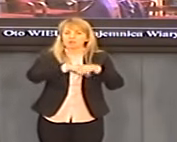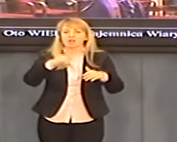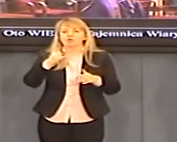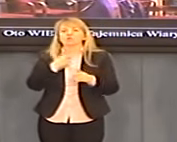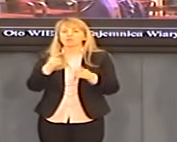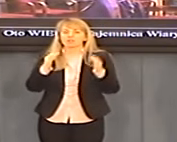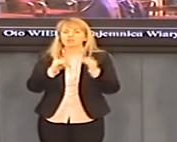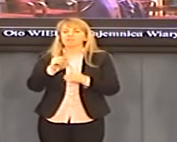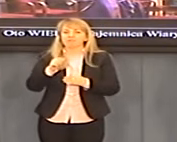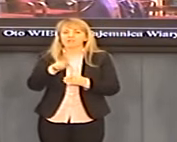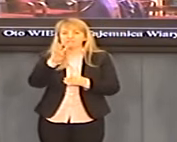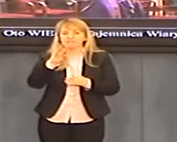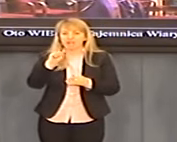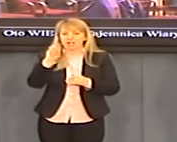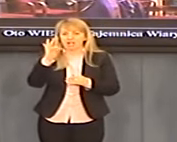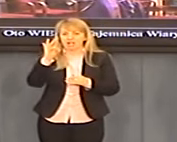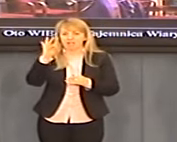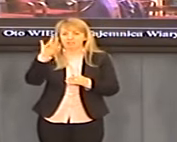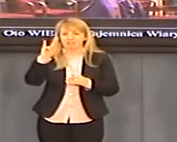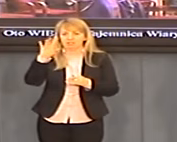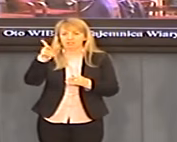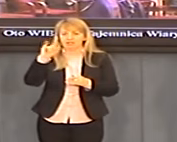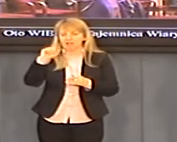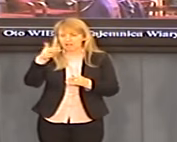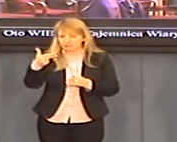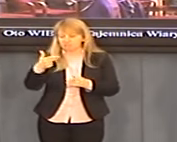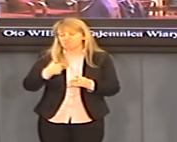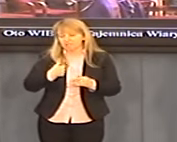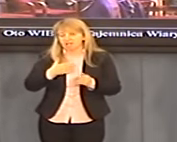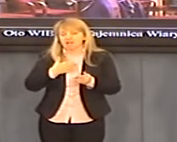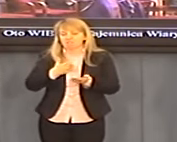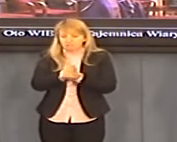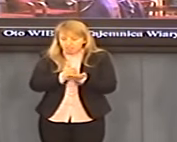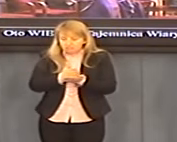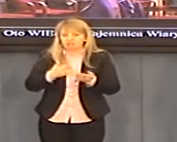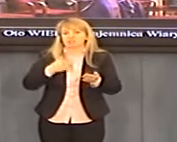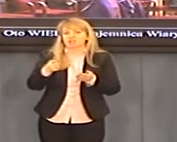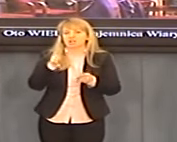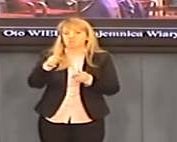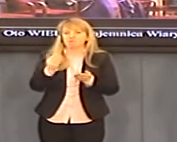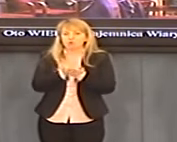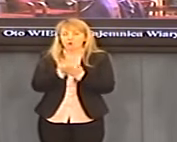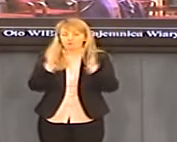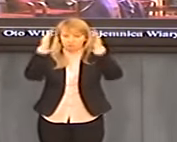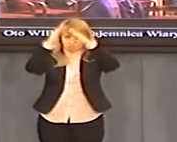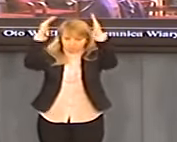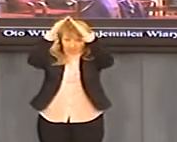wybór nowego papieża. Mam nadzieję, że jako Argentyńczyk w końcu ujawni